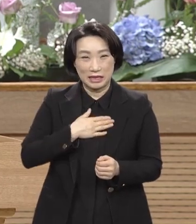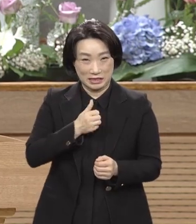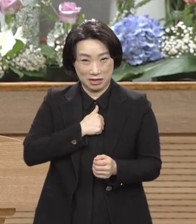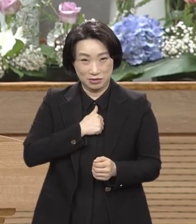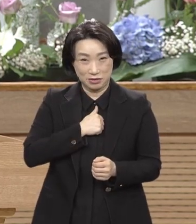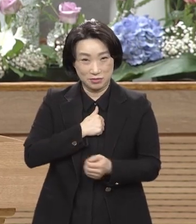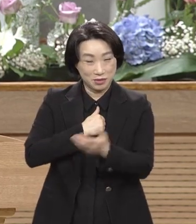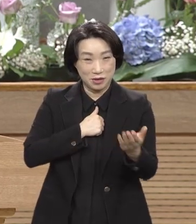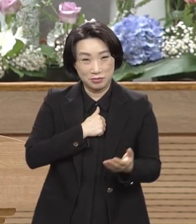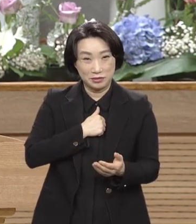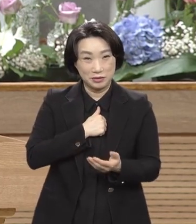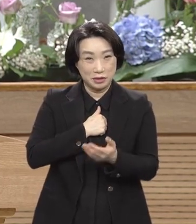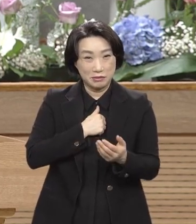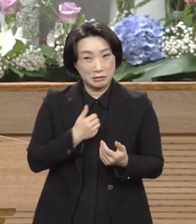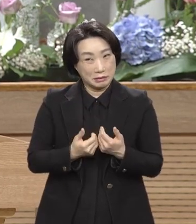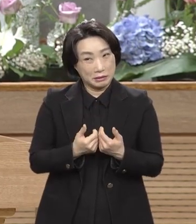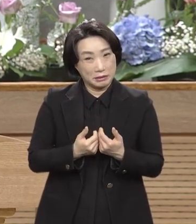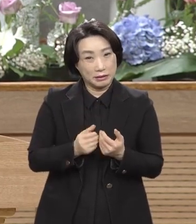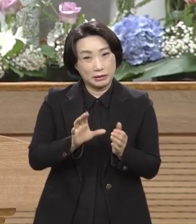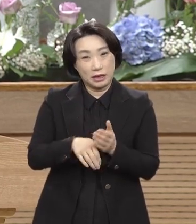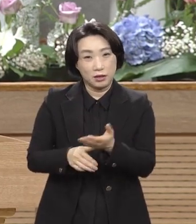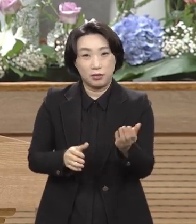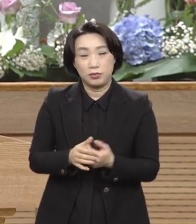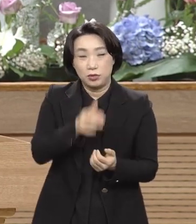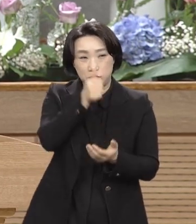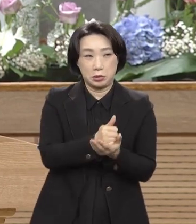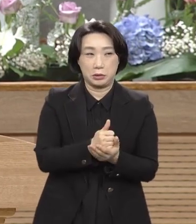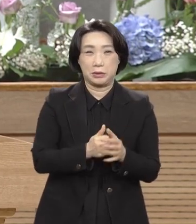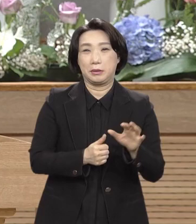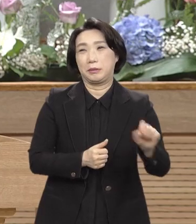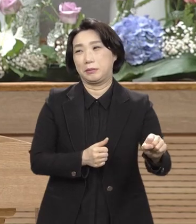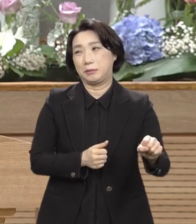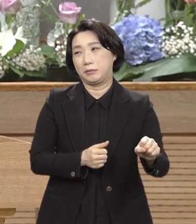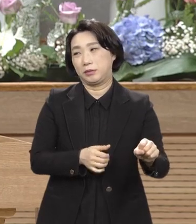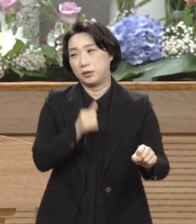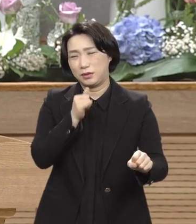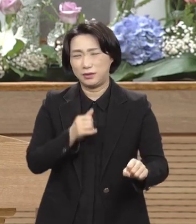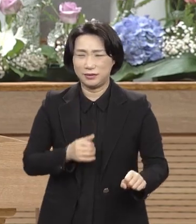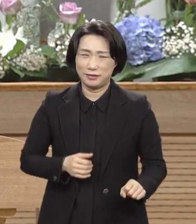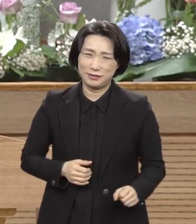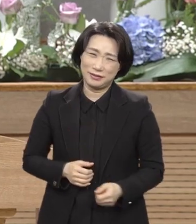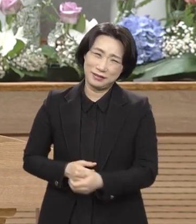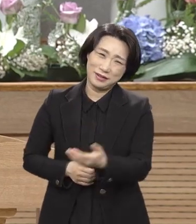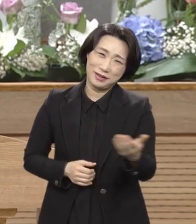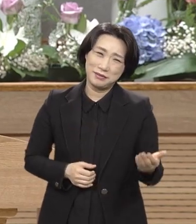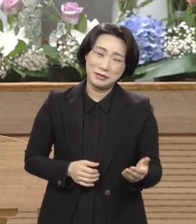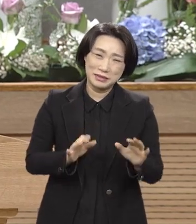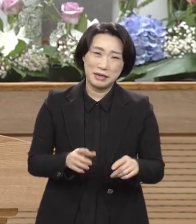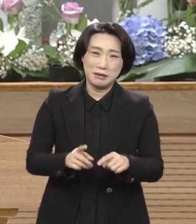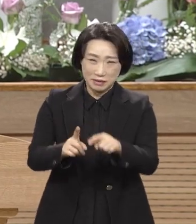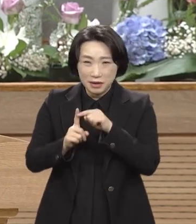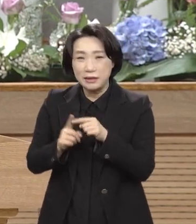정도에 걸리면 벌써 죄를 택해. 우리는 정말로 죽어도 예수를 택해야 돼.